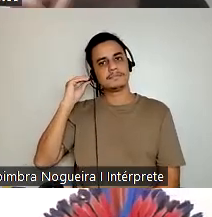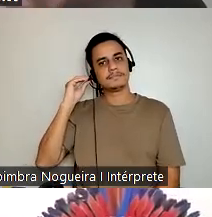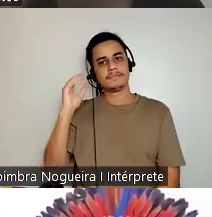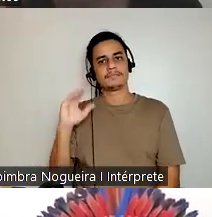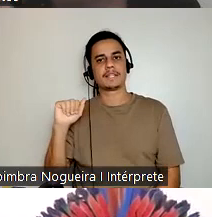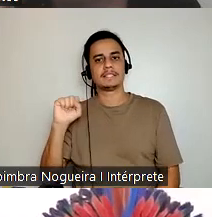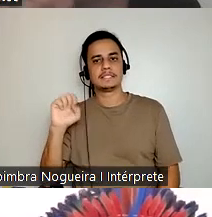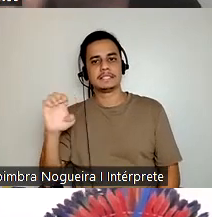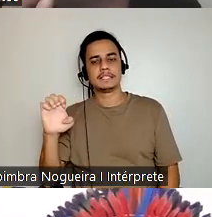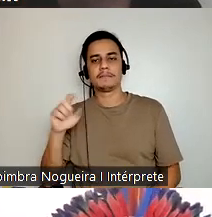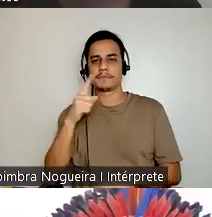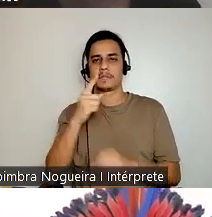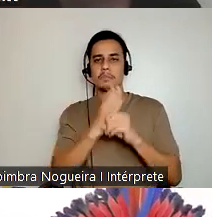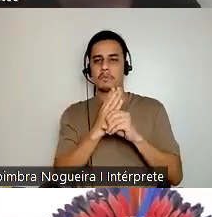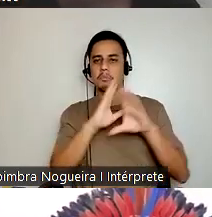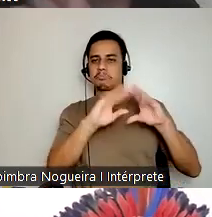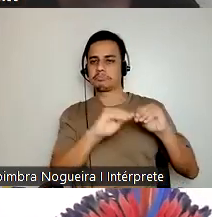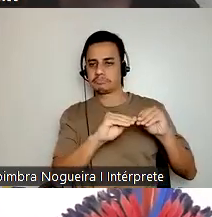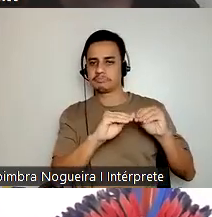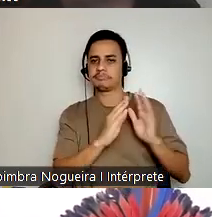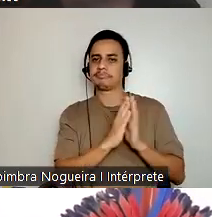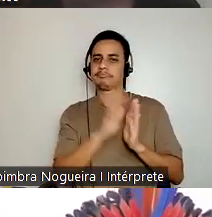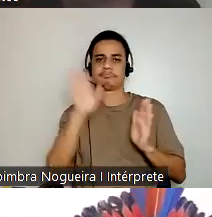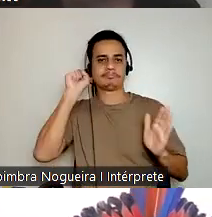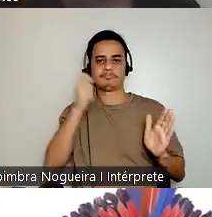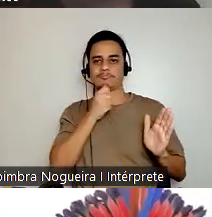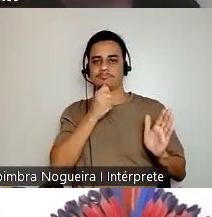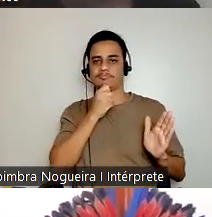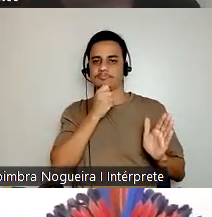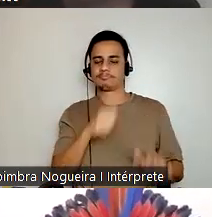Kazé, o microfone está mutado. A gente não está te ouvindo.